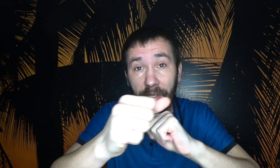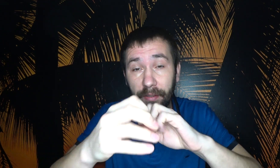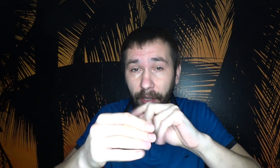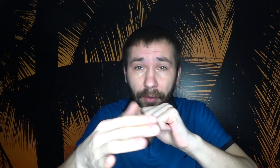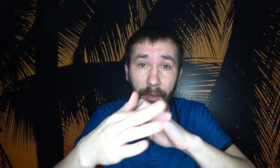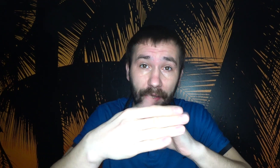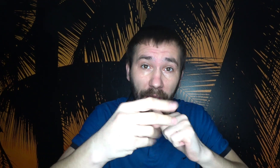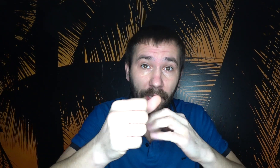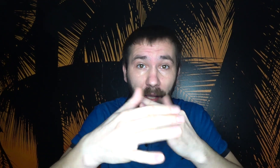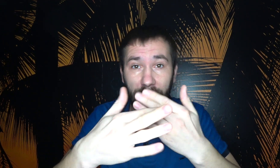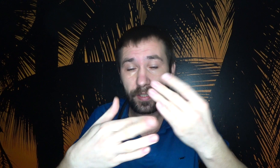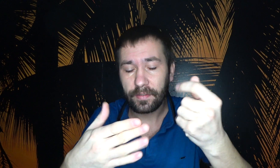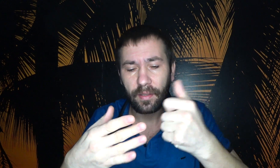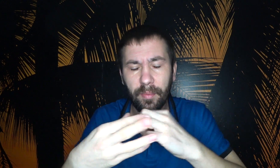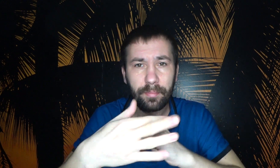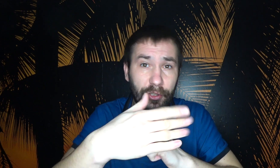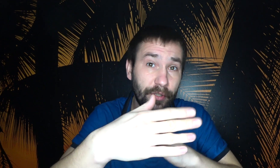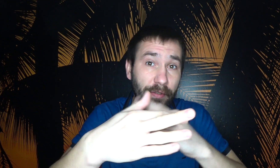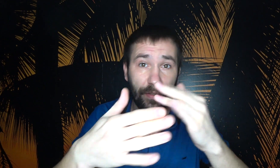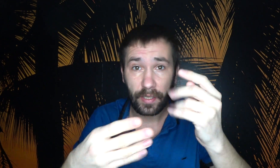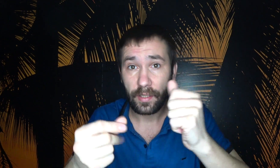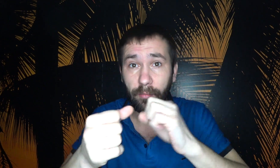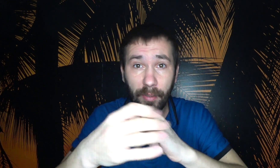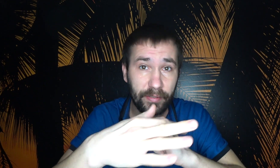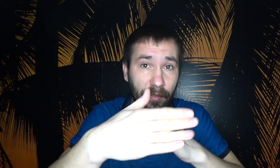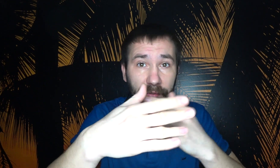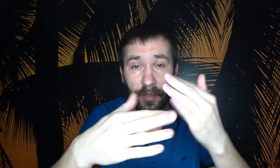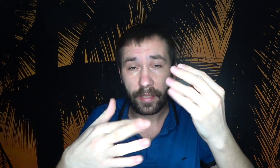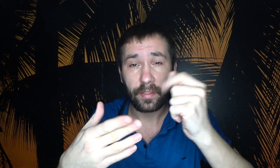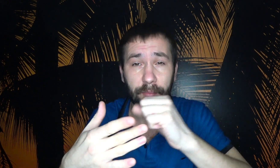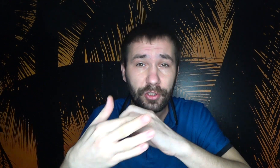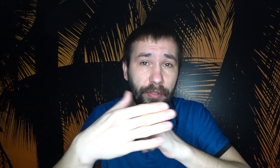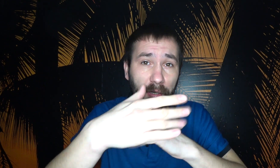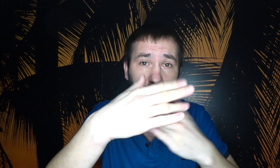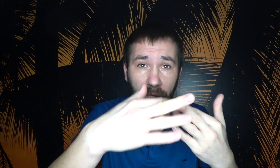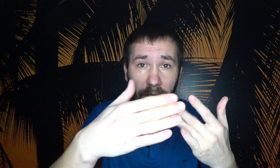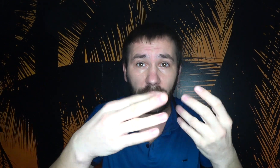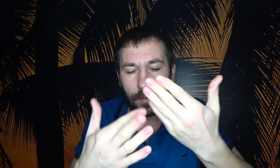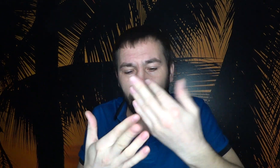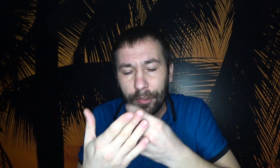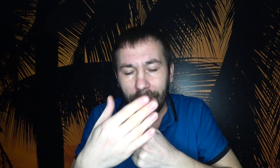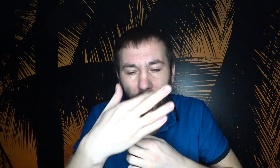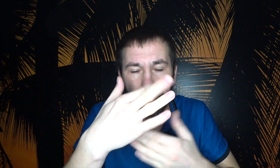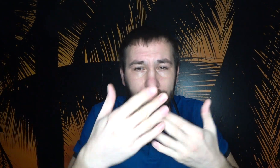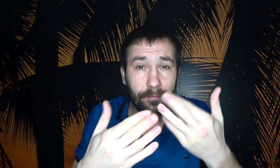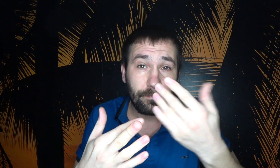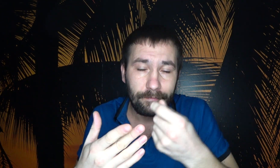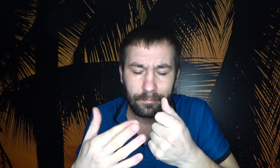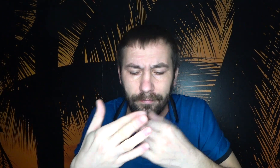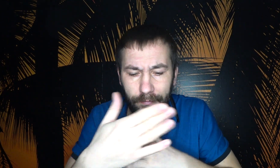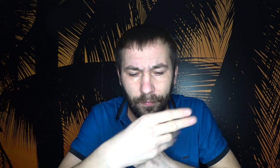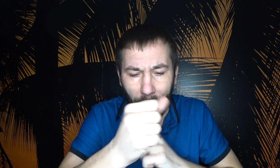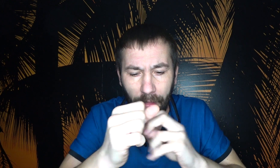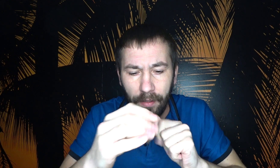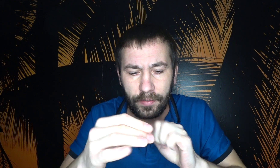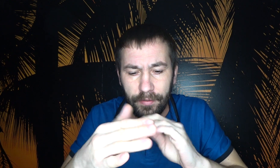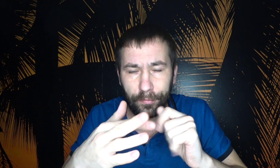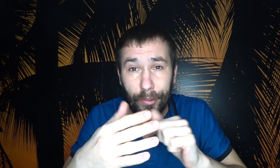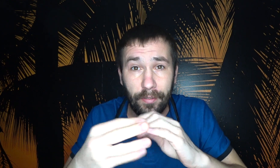на моём канале, обязательно подпишитесь на канал, поставьте лайк, напишите комментарий. Вот так. Сегодня